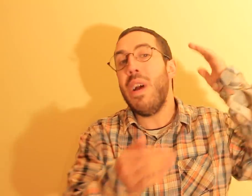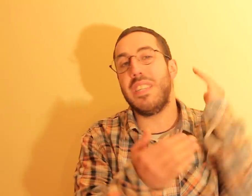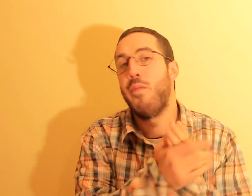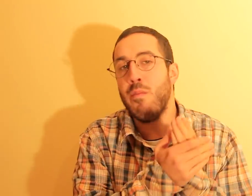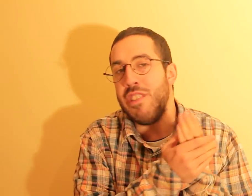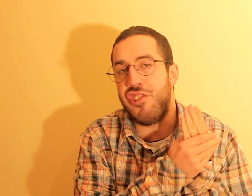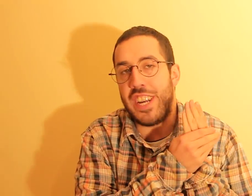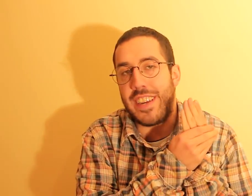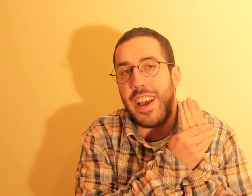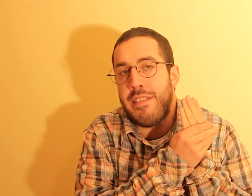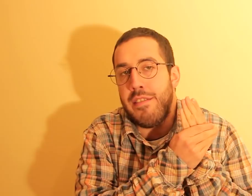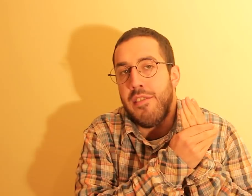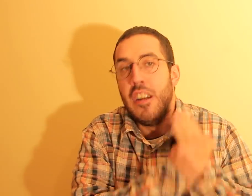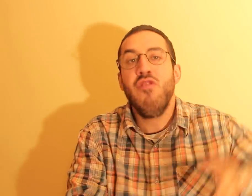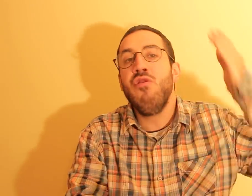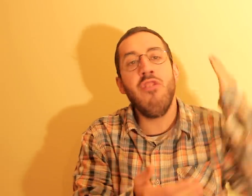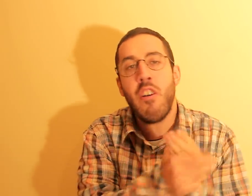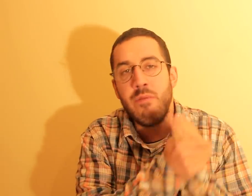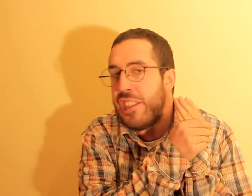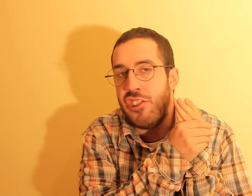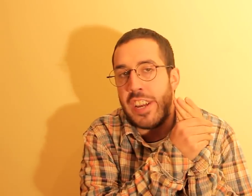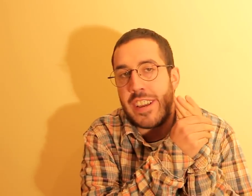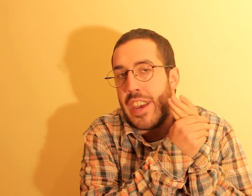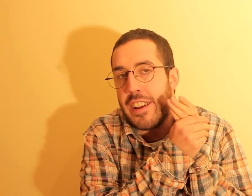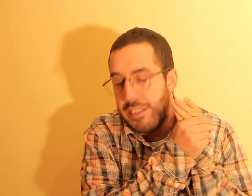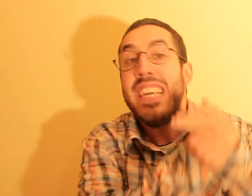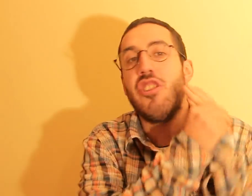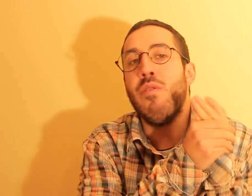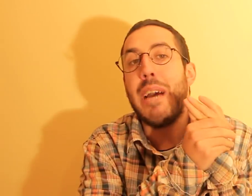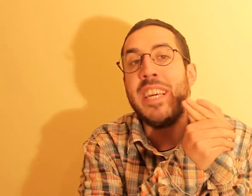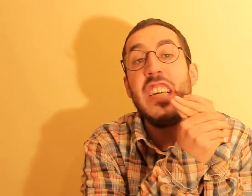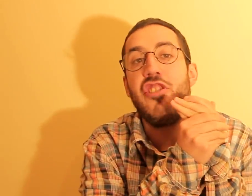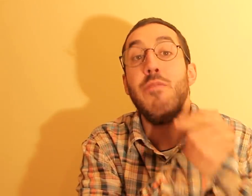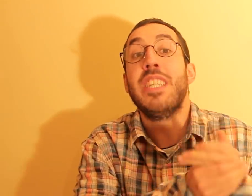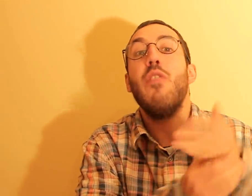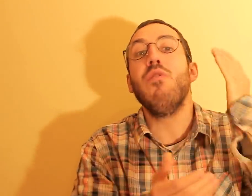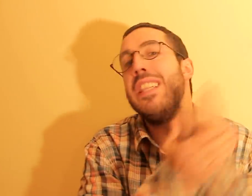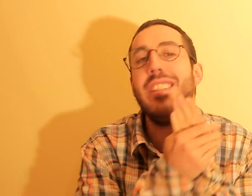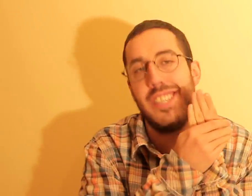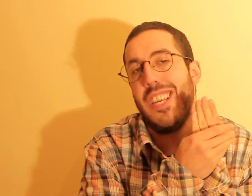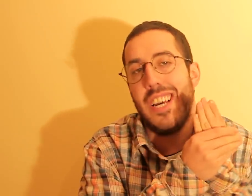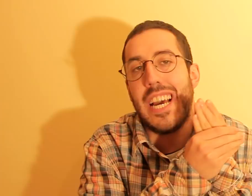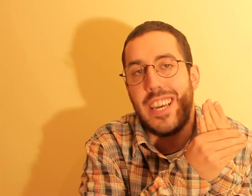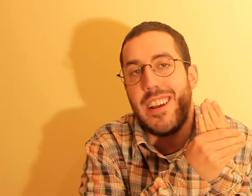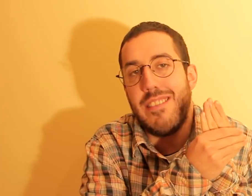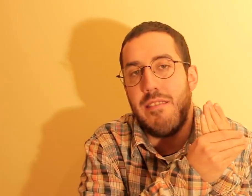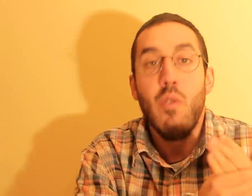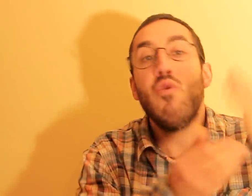West Bromwich a ganhar, no Norwich a ganhar, e acho que não cabe em Itch, mas é o Leeds a ganhar, o